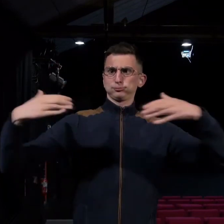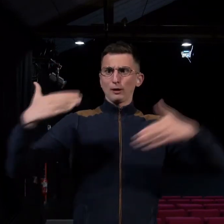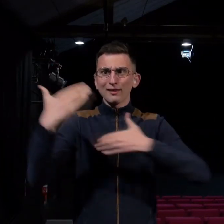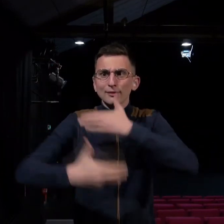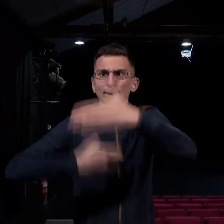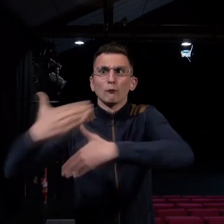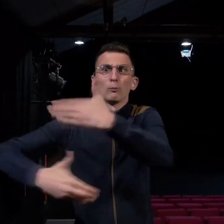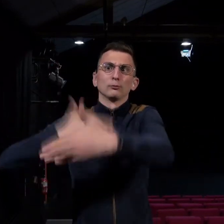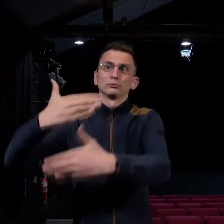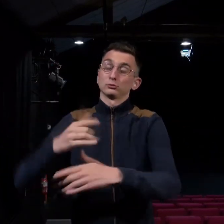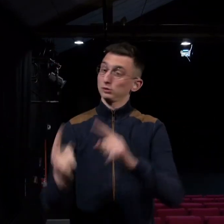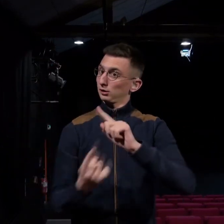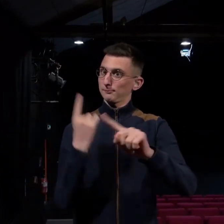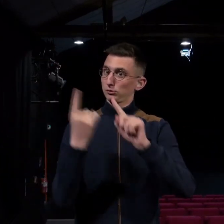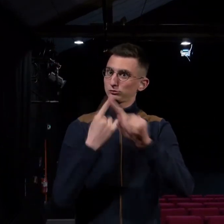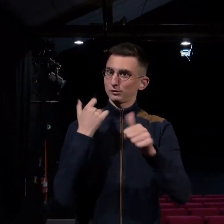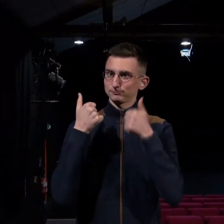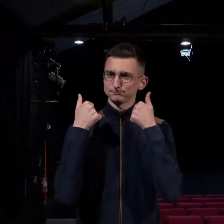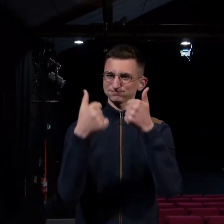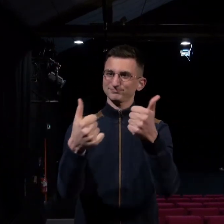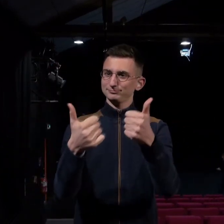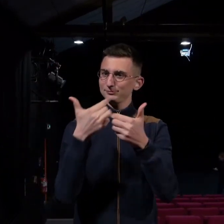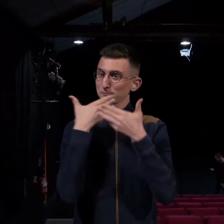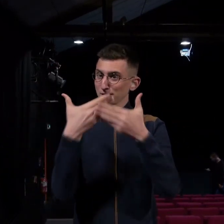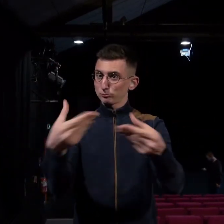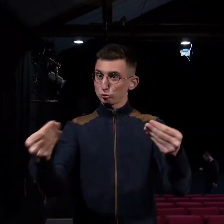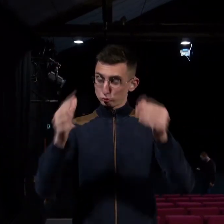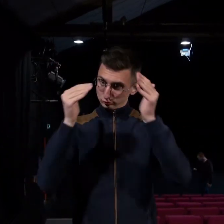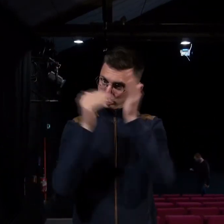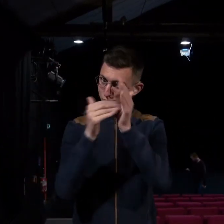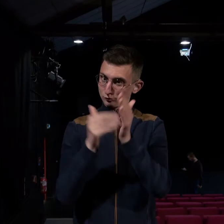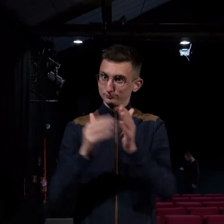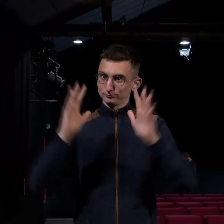développe. C'est important. C'était super. Merci beaucoup et encore bravo.